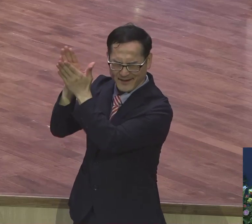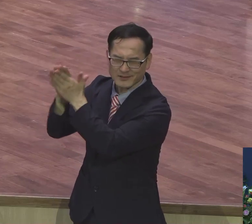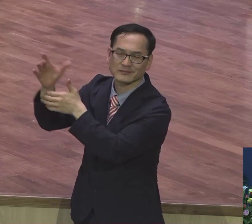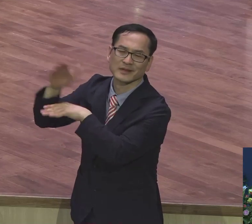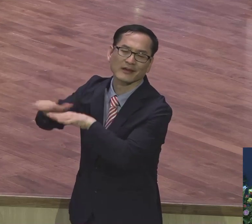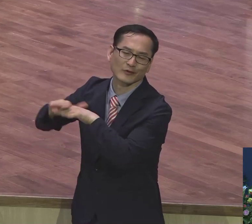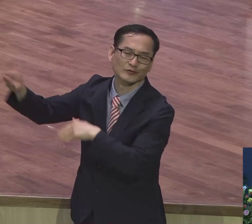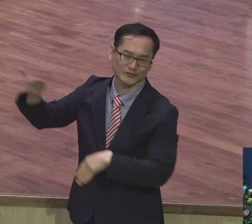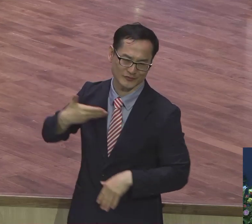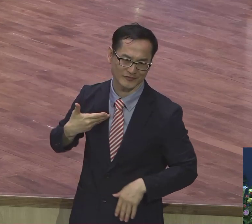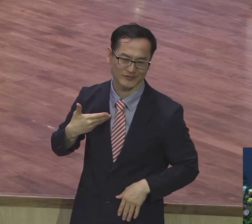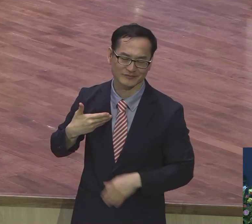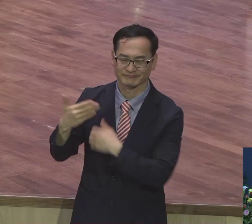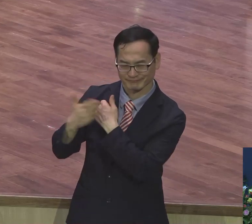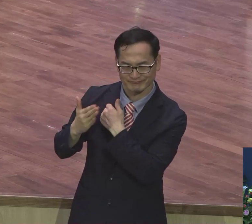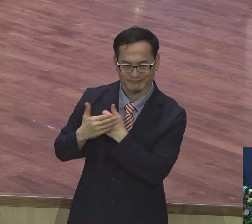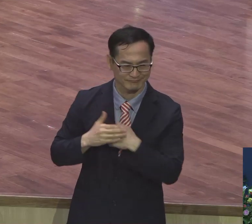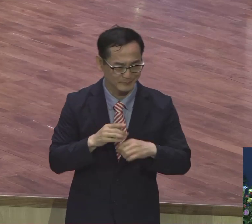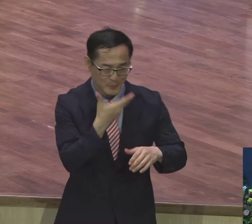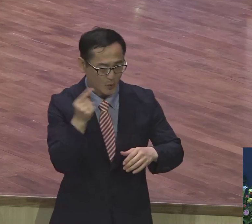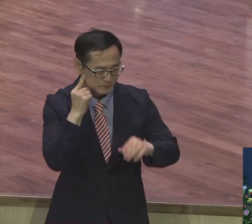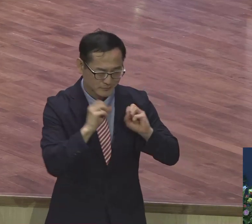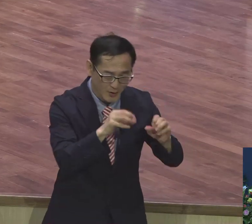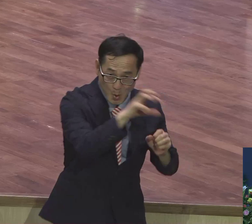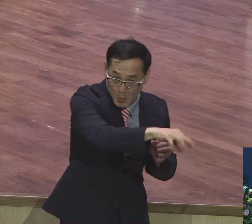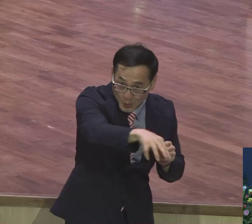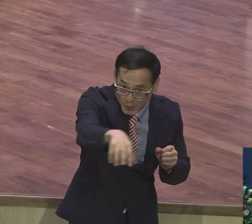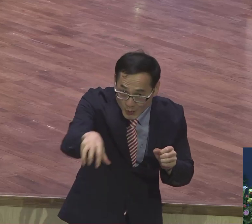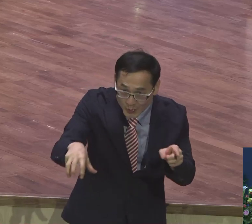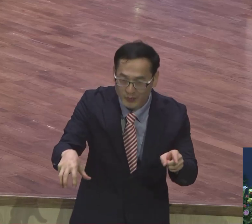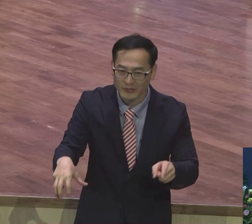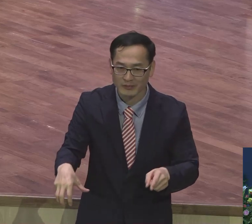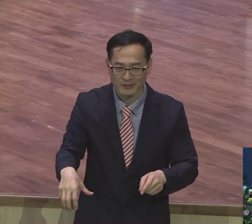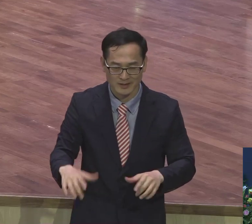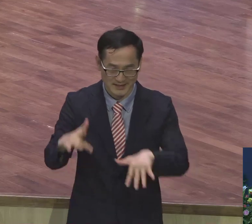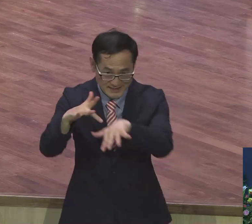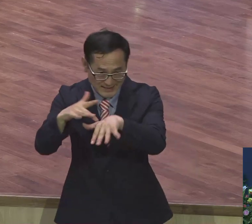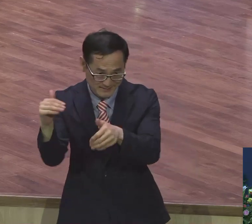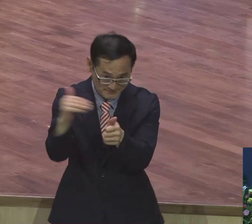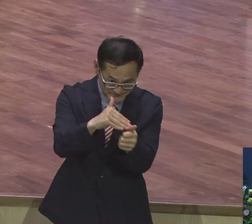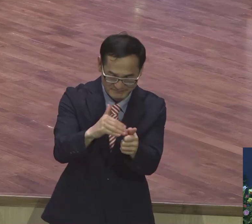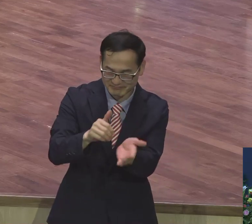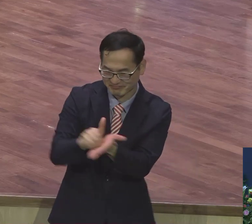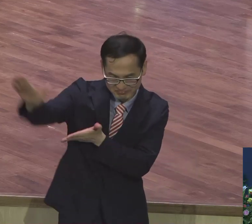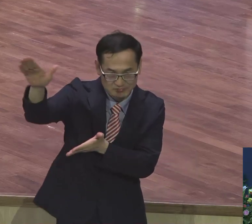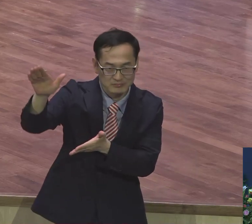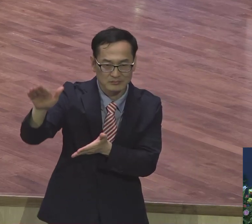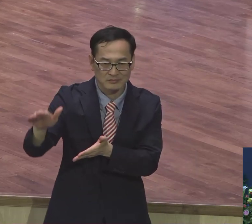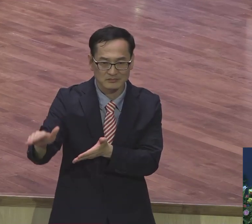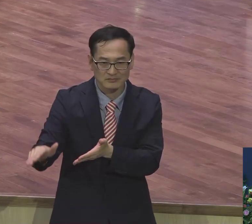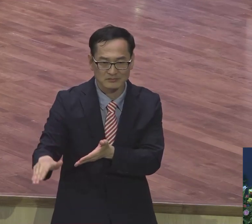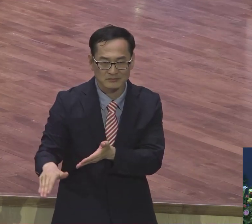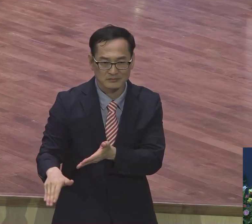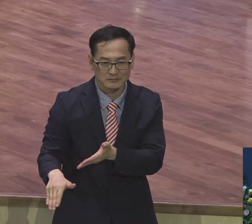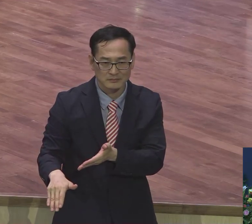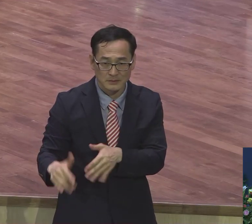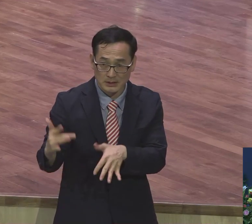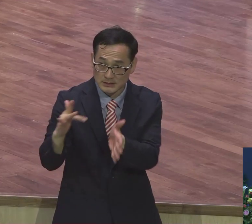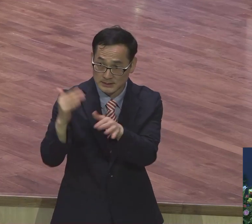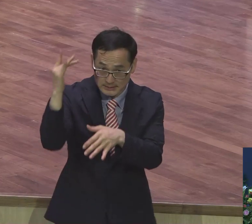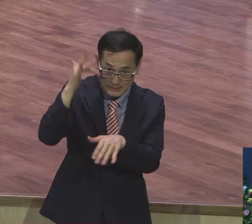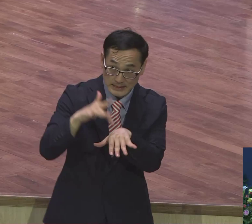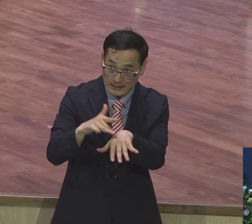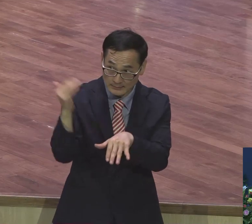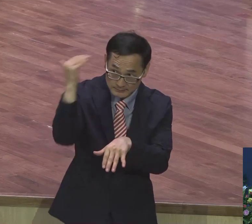보험을 전파하는 그 현장에 너희들이 가는 곳마다 허감이 꺾이고 허감이 누가 꺾습니까? 우리가 꺾습니까? 우리가